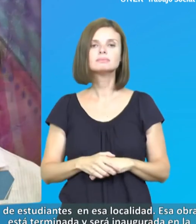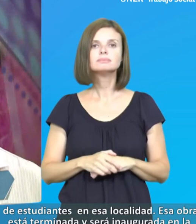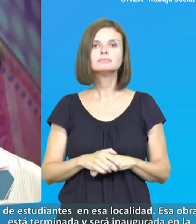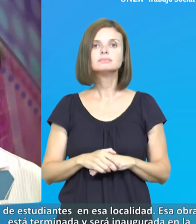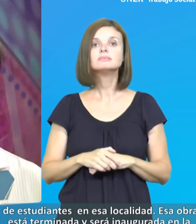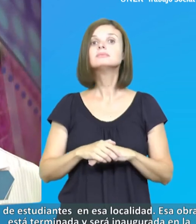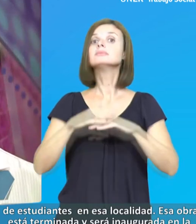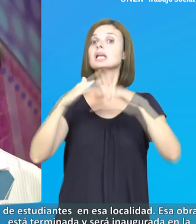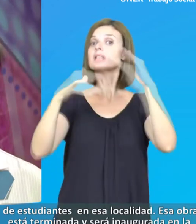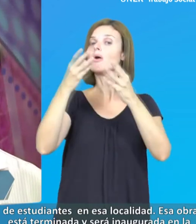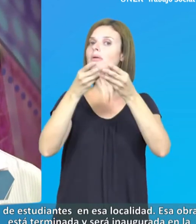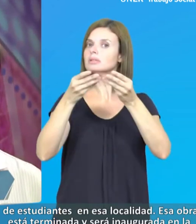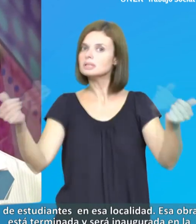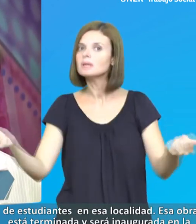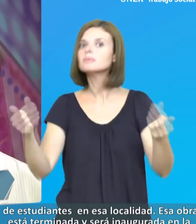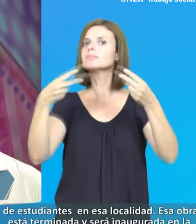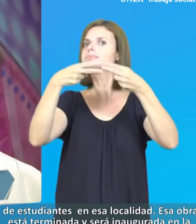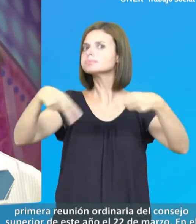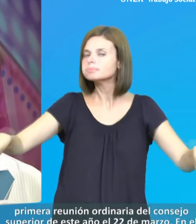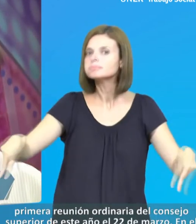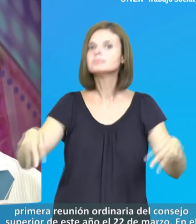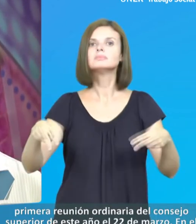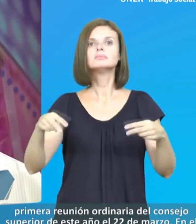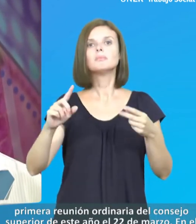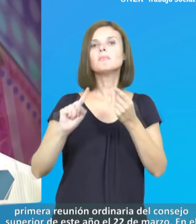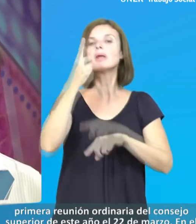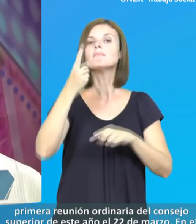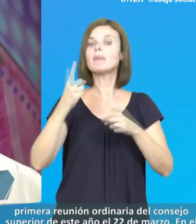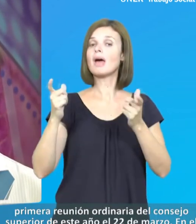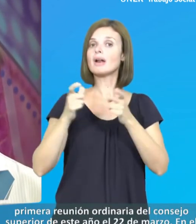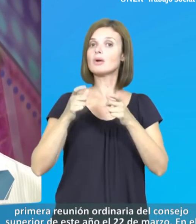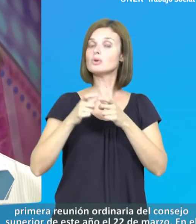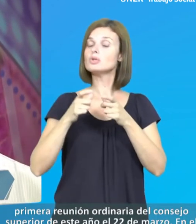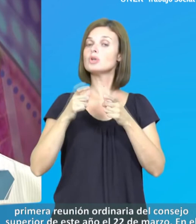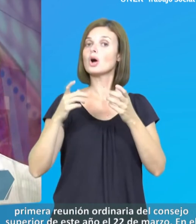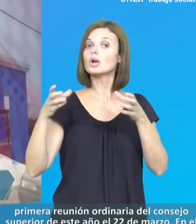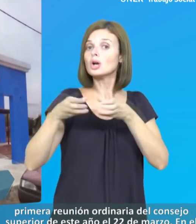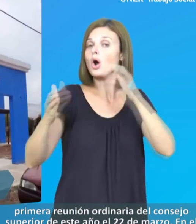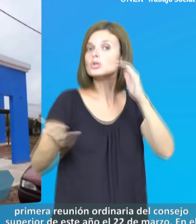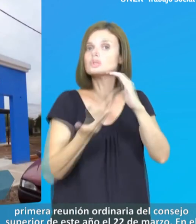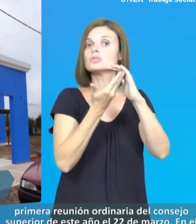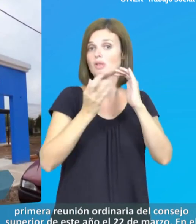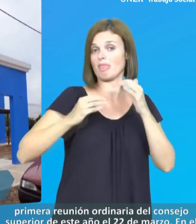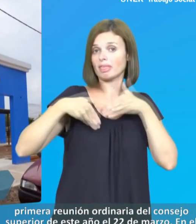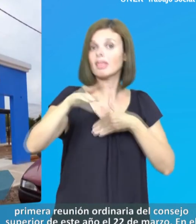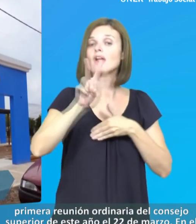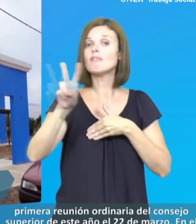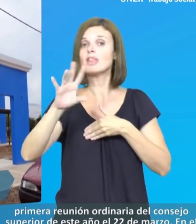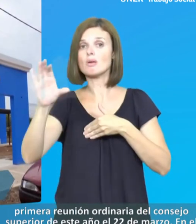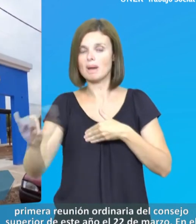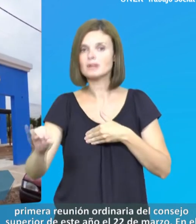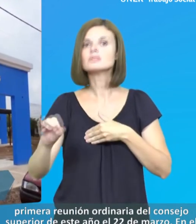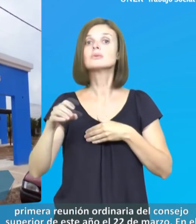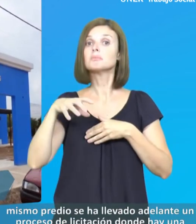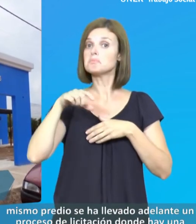Esa obra está terminada y será inaugurada en la primera reunión ordinaria del Consejo Superior de este año el 22 de marzo.